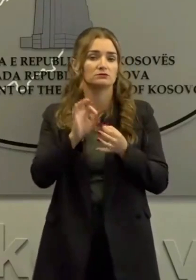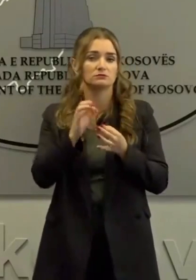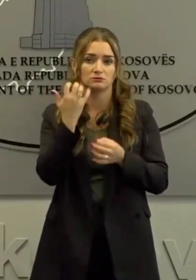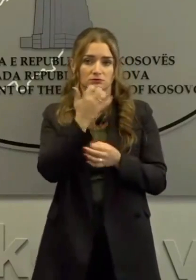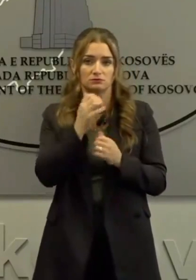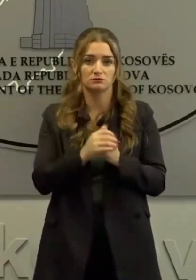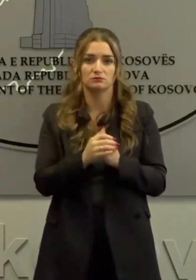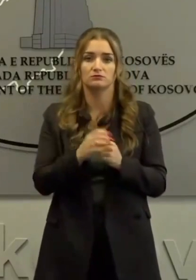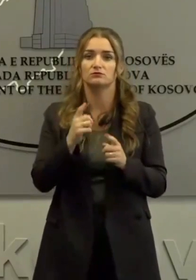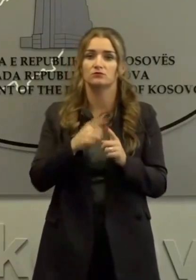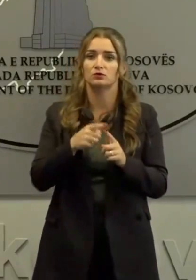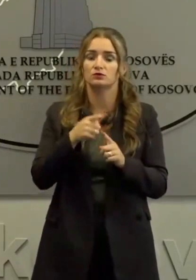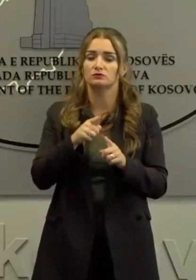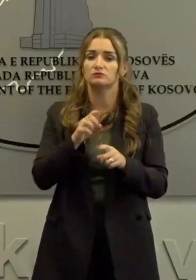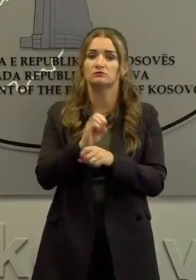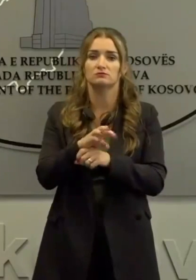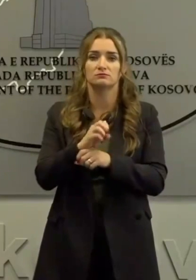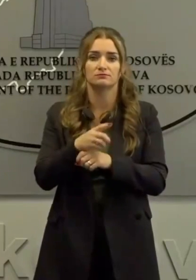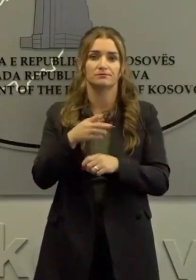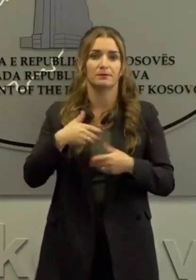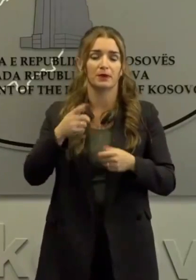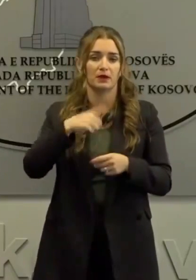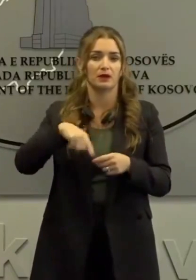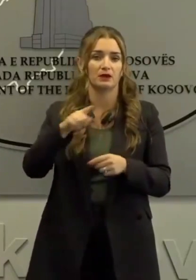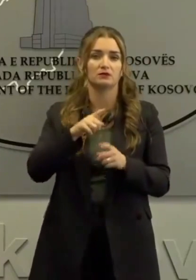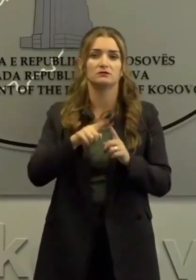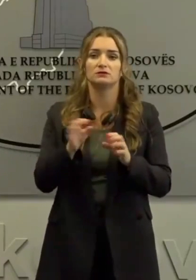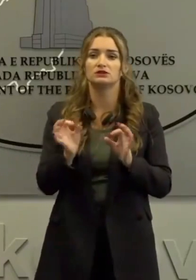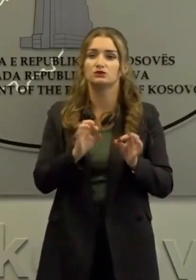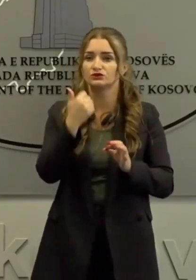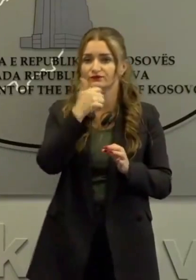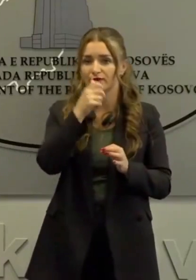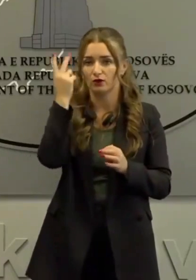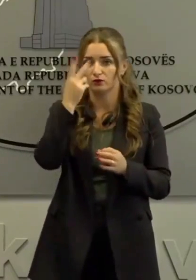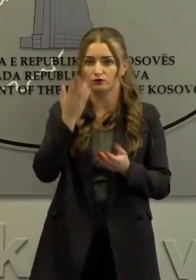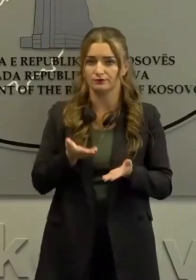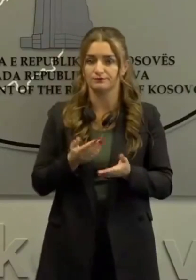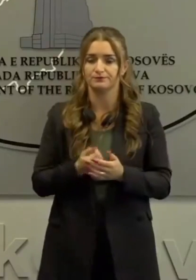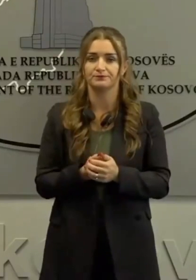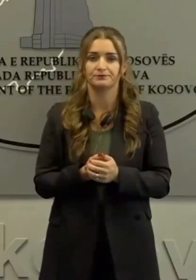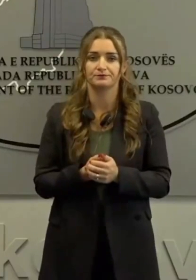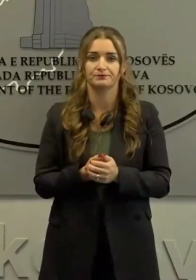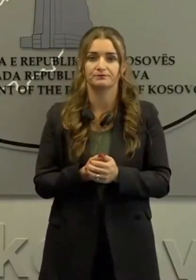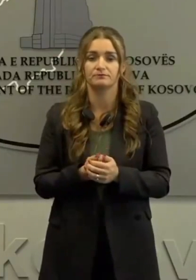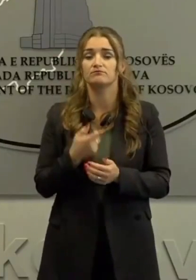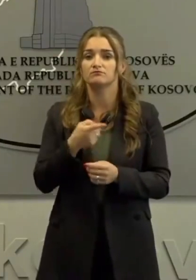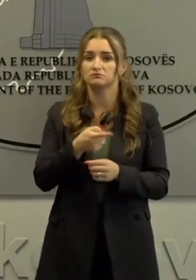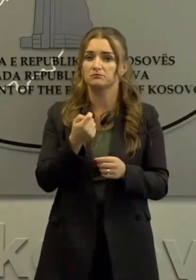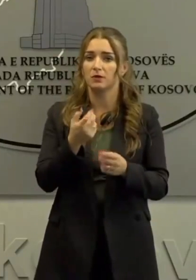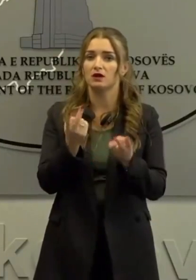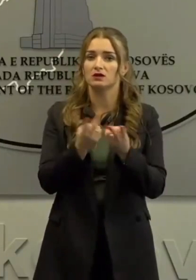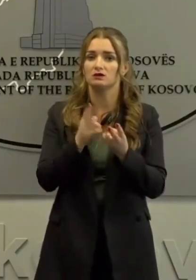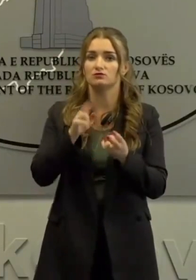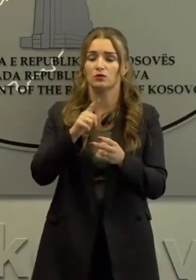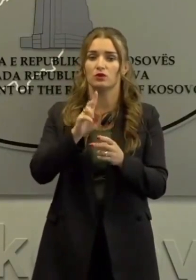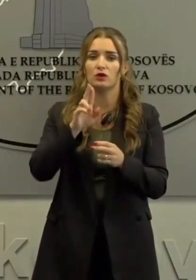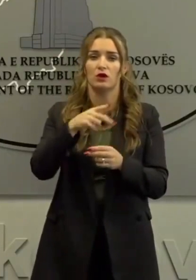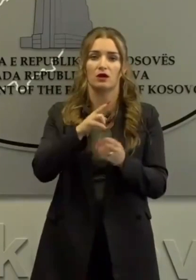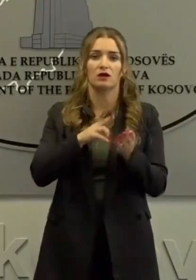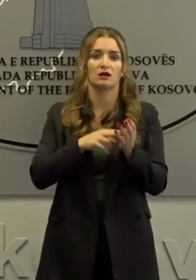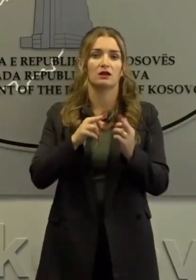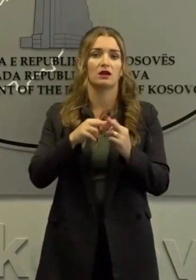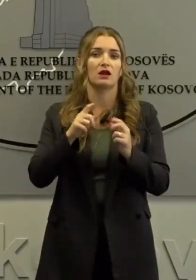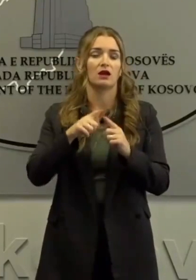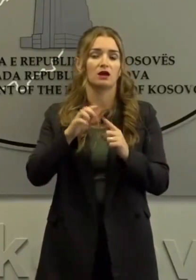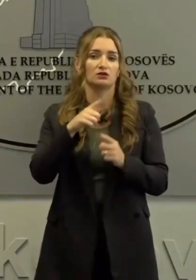i të rinve dhe të rejave për fushën e siguris. Modelet në gjajshme aplikohen edhe në vendet të ndryshmet e NATOS,